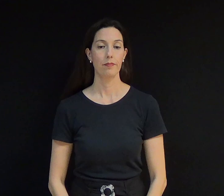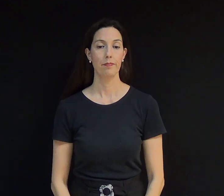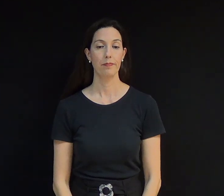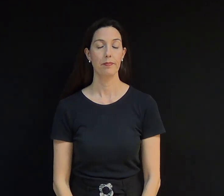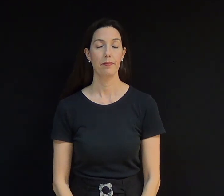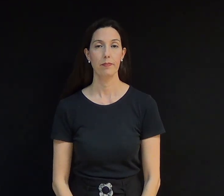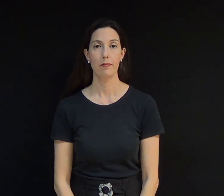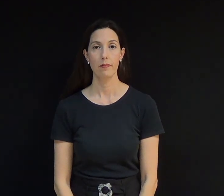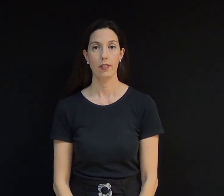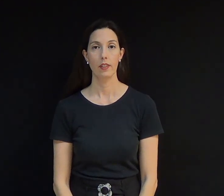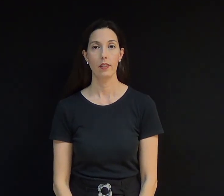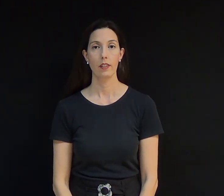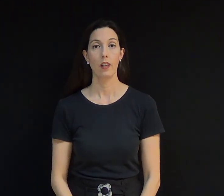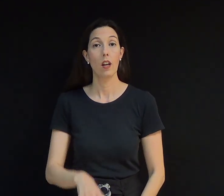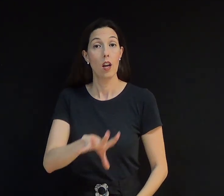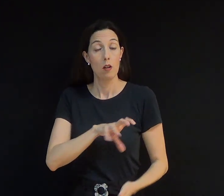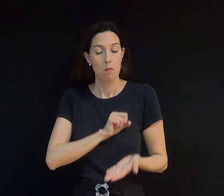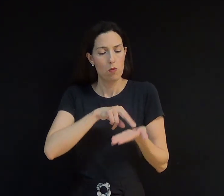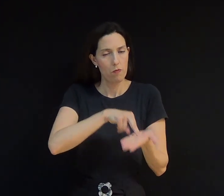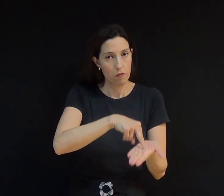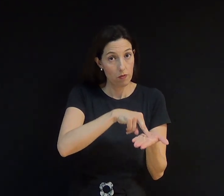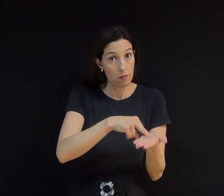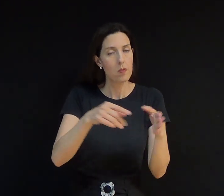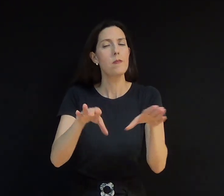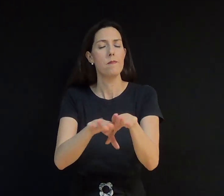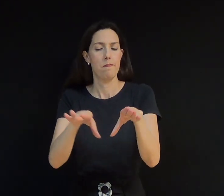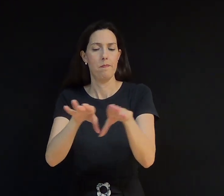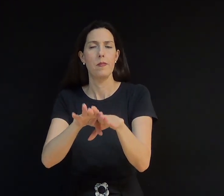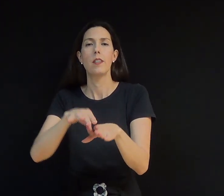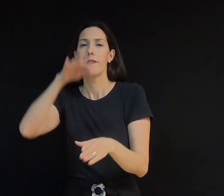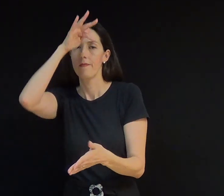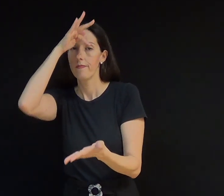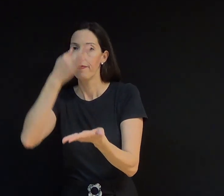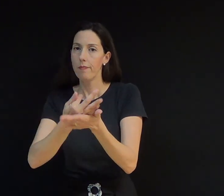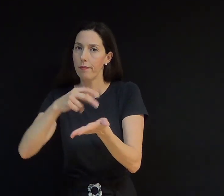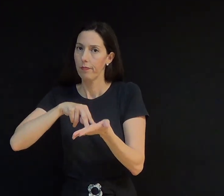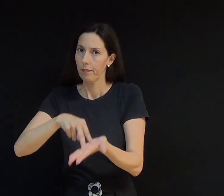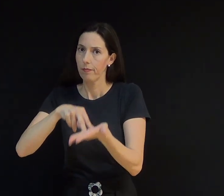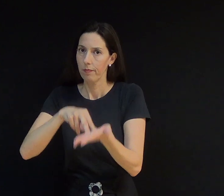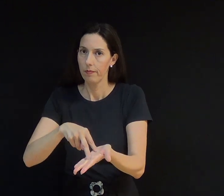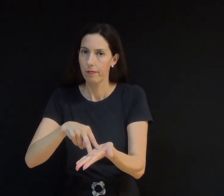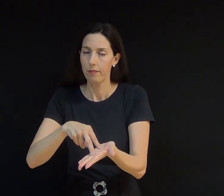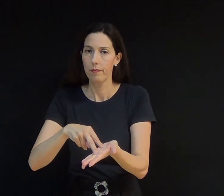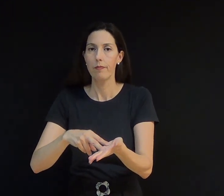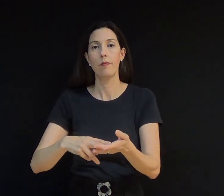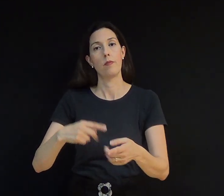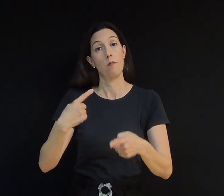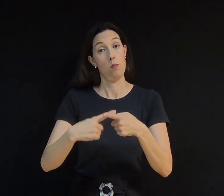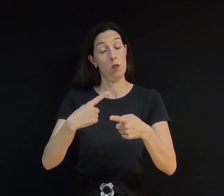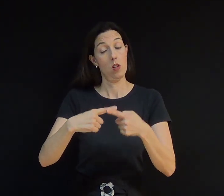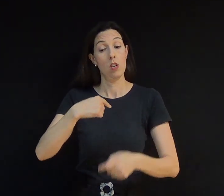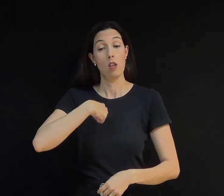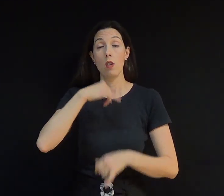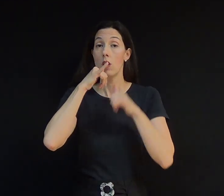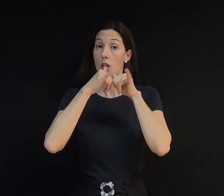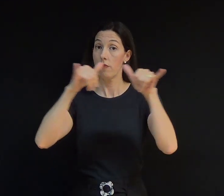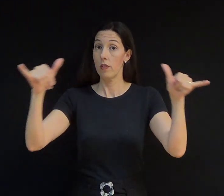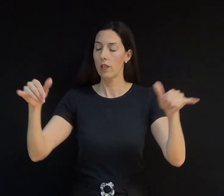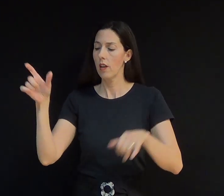Um amor inabalável produz uma fé inabalável. Portanto, eu digo, os muitos pecados